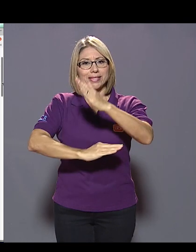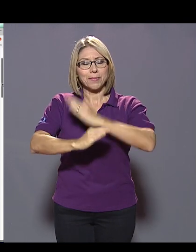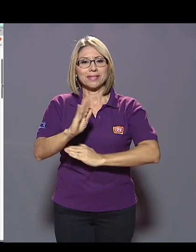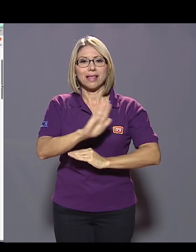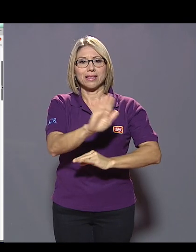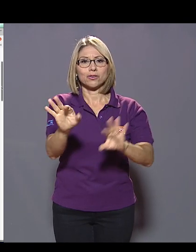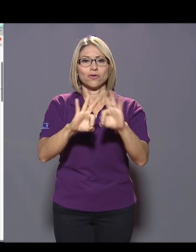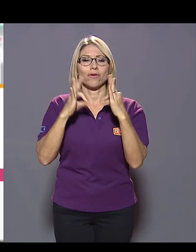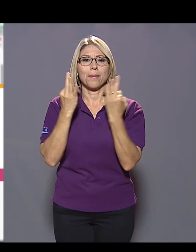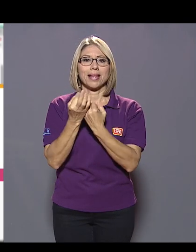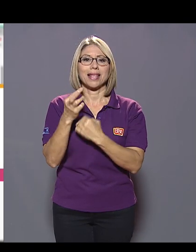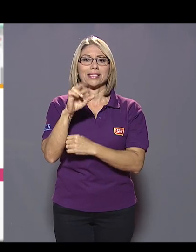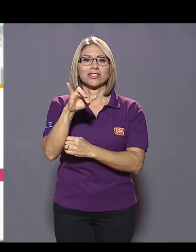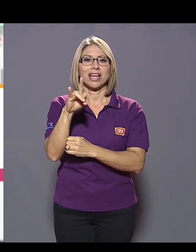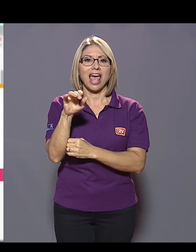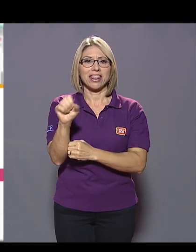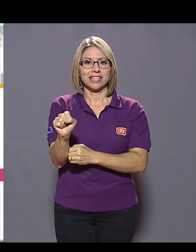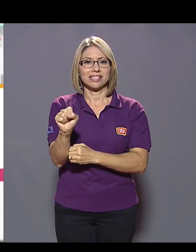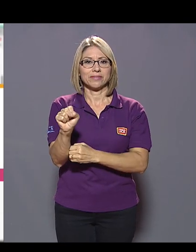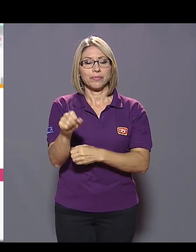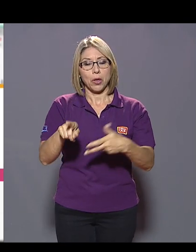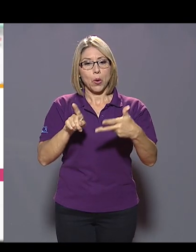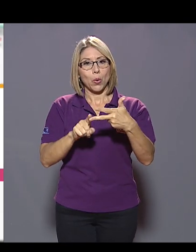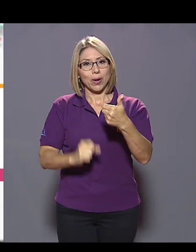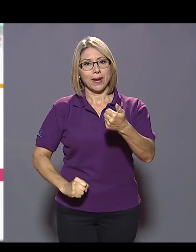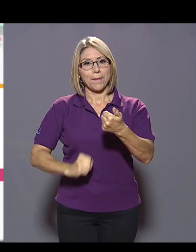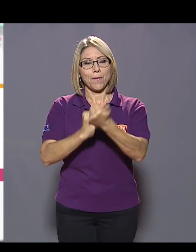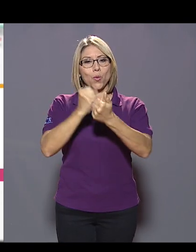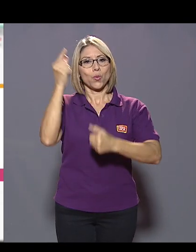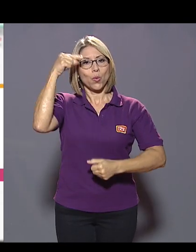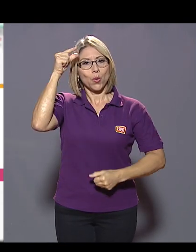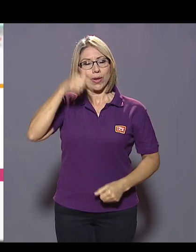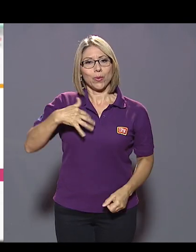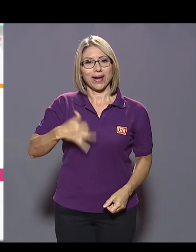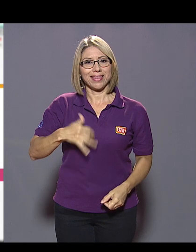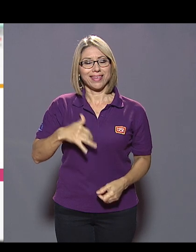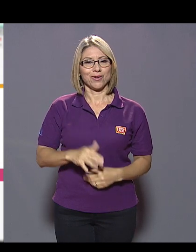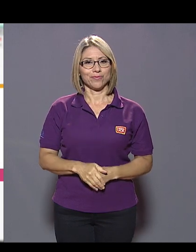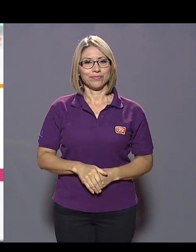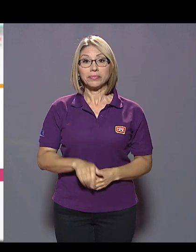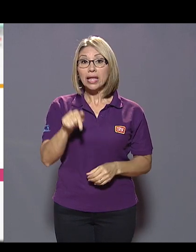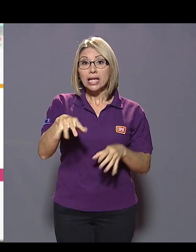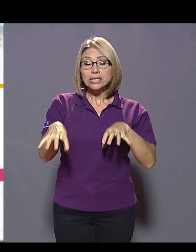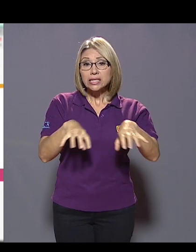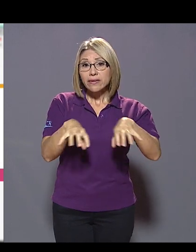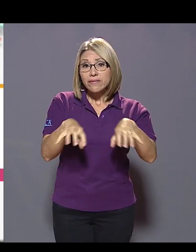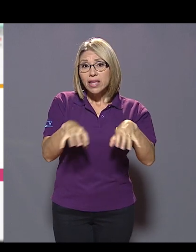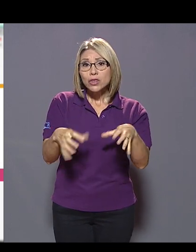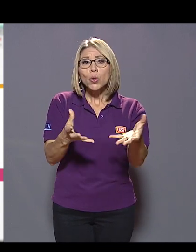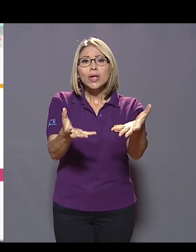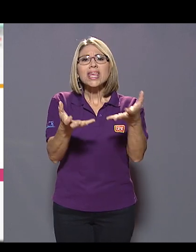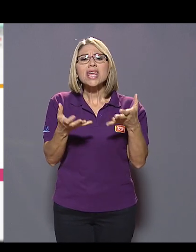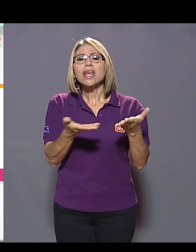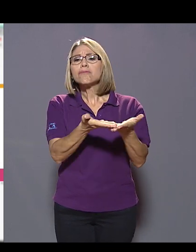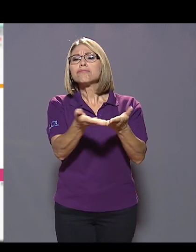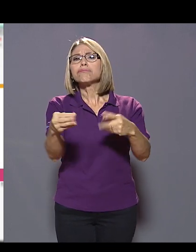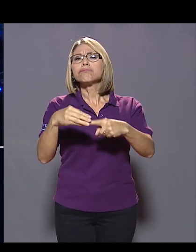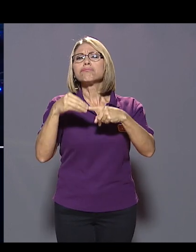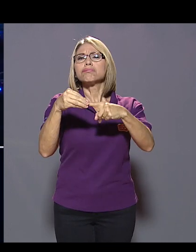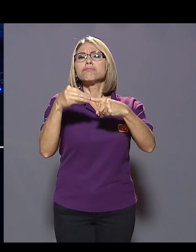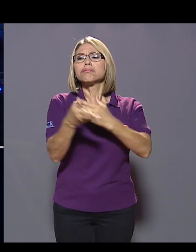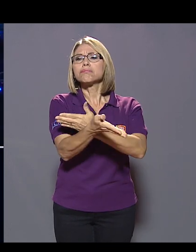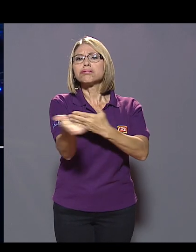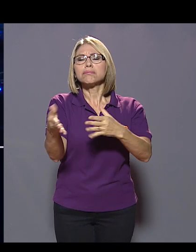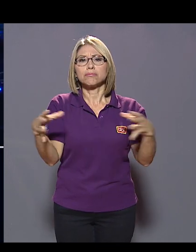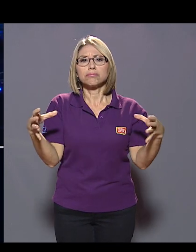discapacidad y sus familias, RIADIS, con el apoyo del gobierno argentino. Este evento busca dar protagonismo al